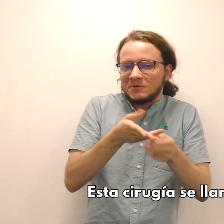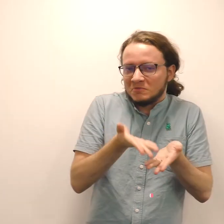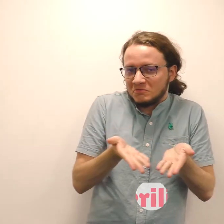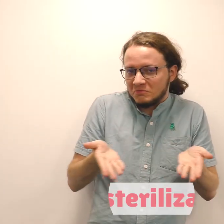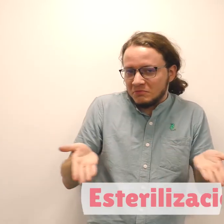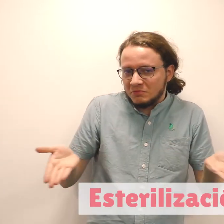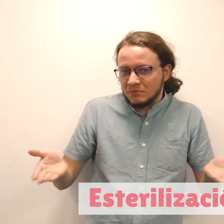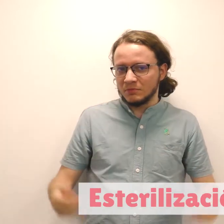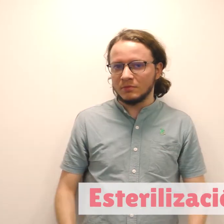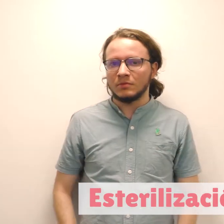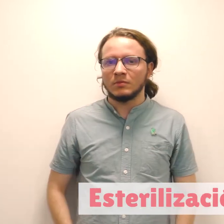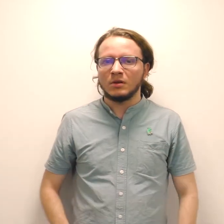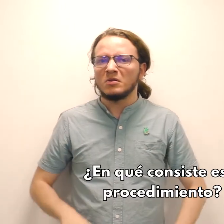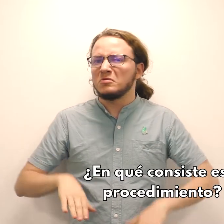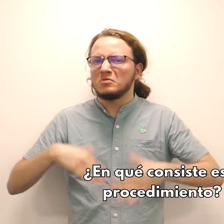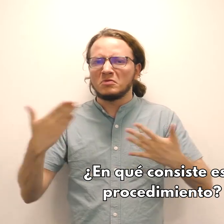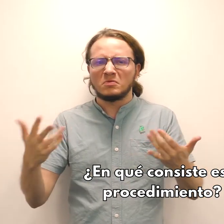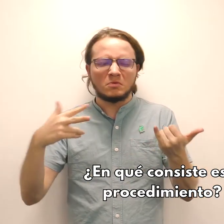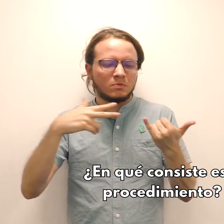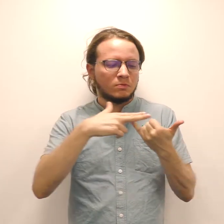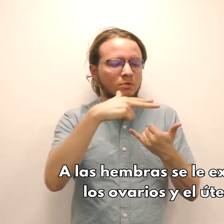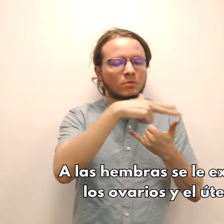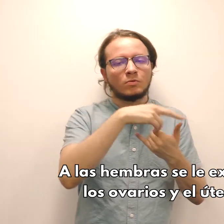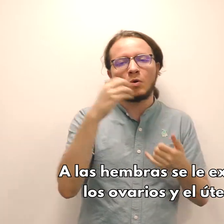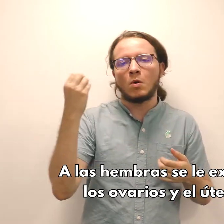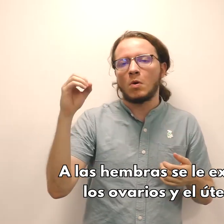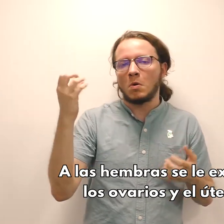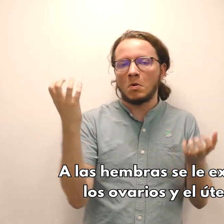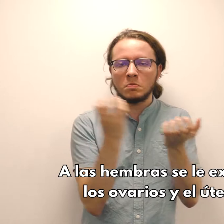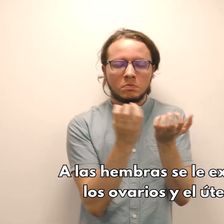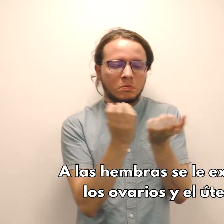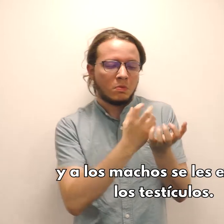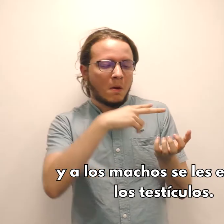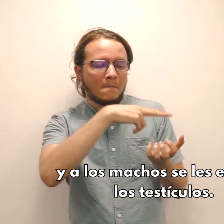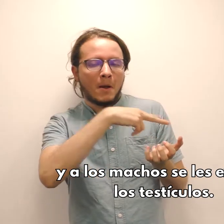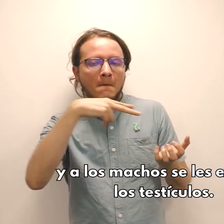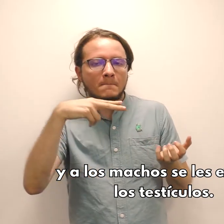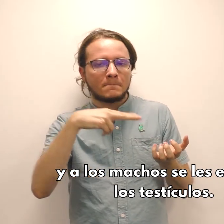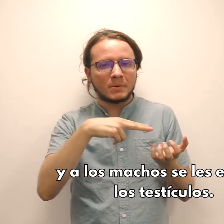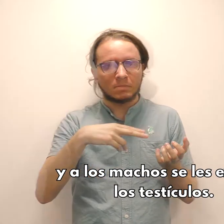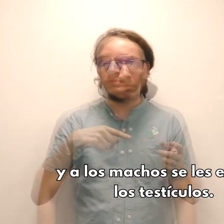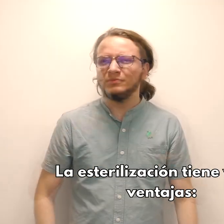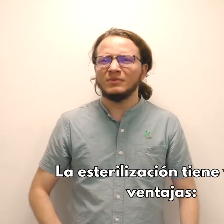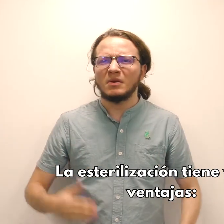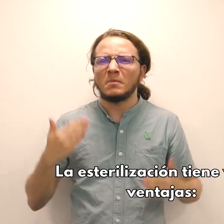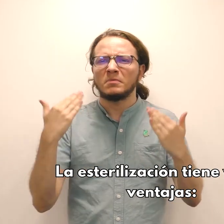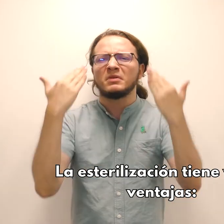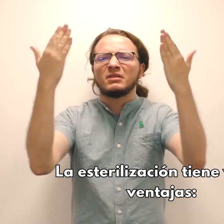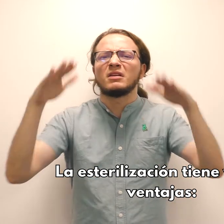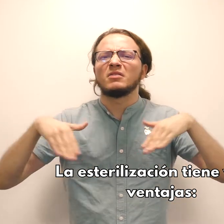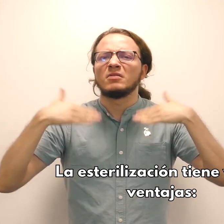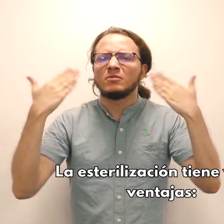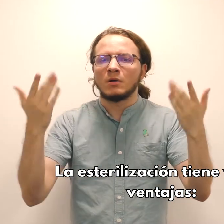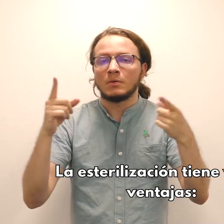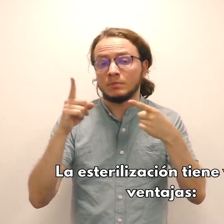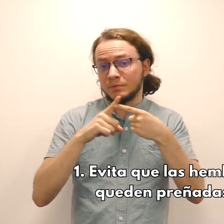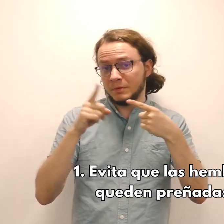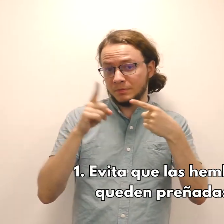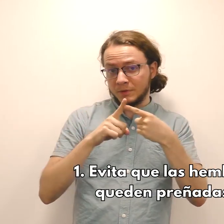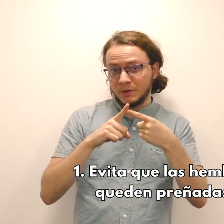Esta cirugía es la esterilización. En esta, a las hembras se les extraen los ovarios y el útero y a los machos los testículos. Las